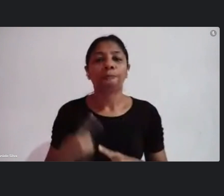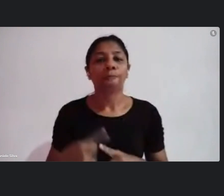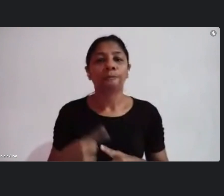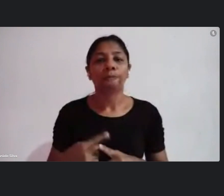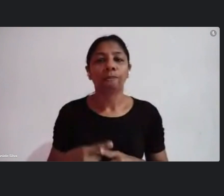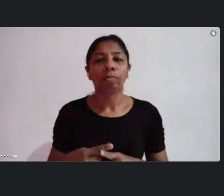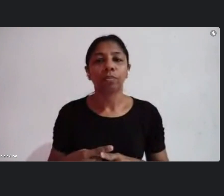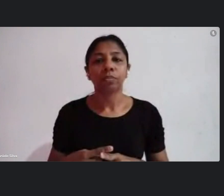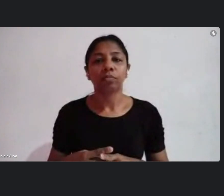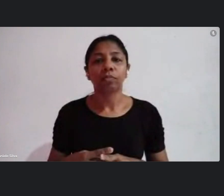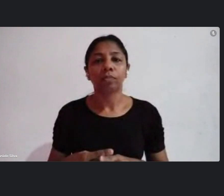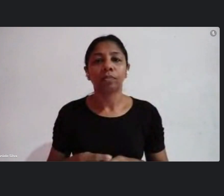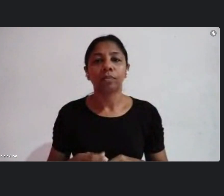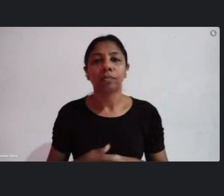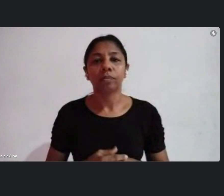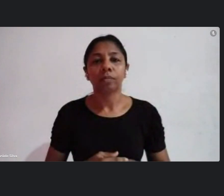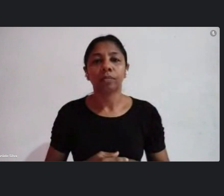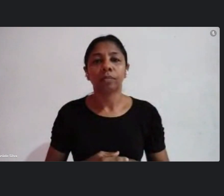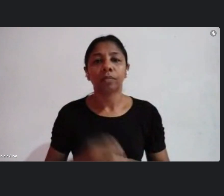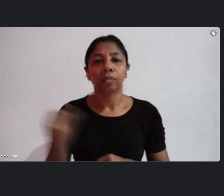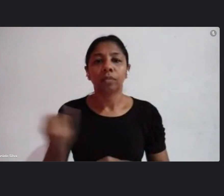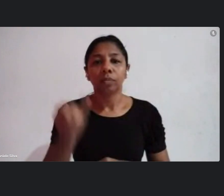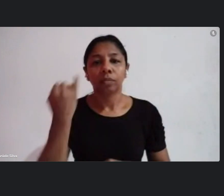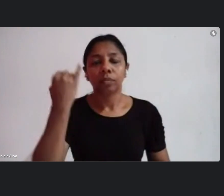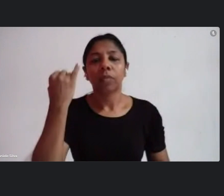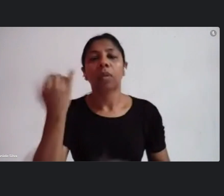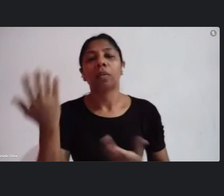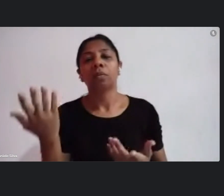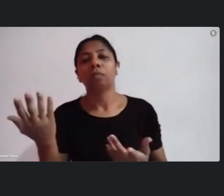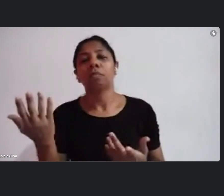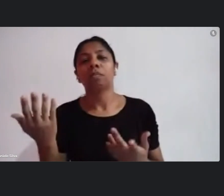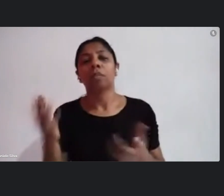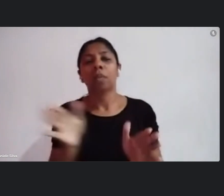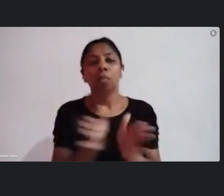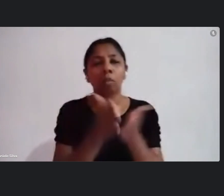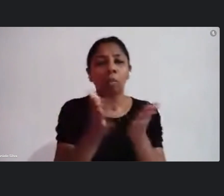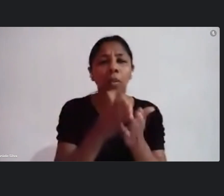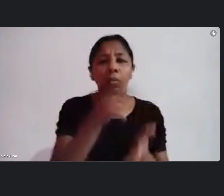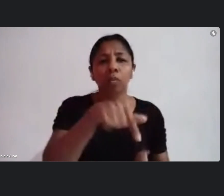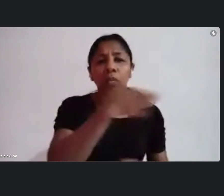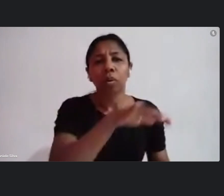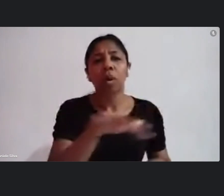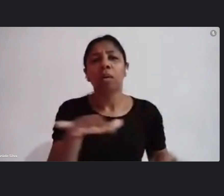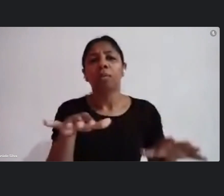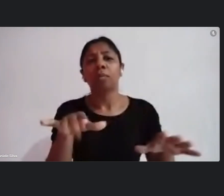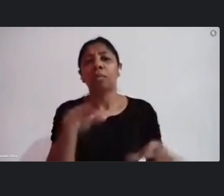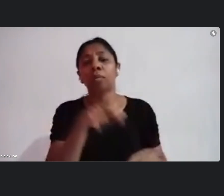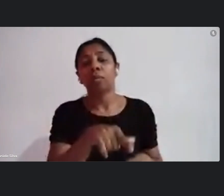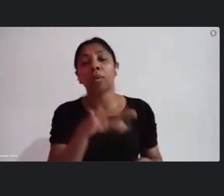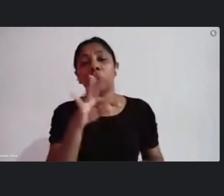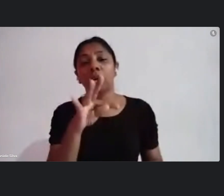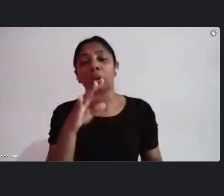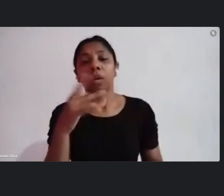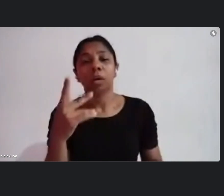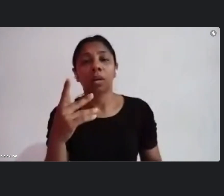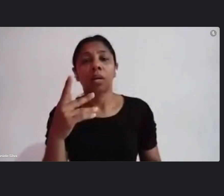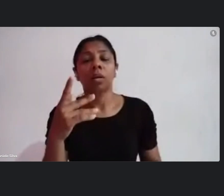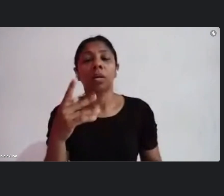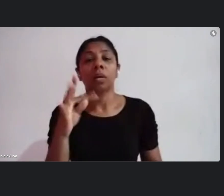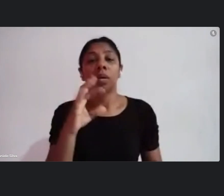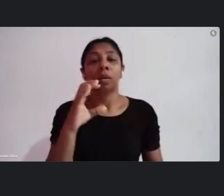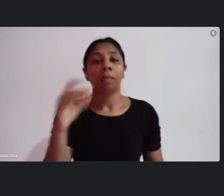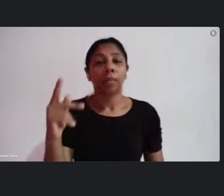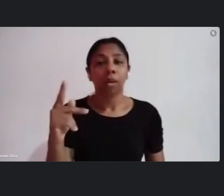aqui olha a importância de levar o cinema para a periferia por que o TCP o TCP foi escolhido por causa do recorte da semana